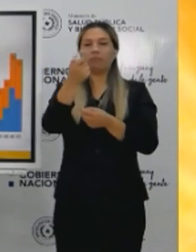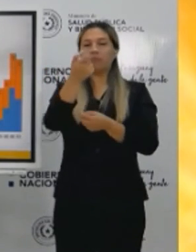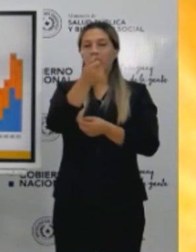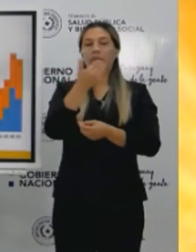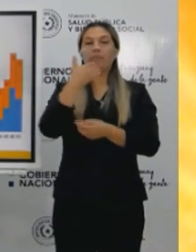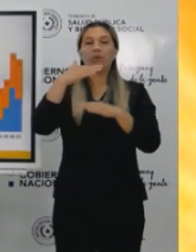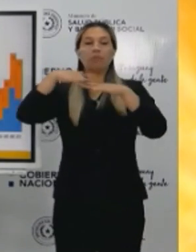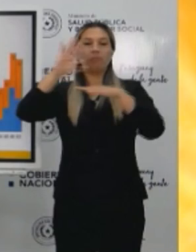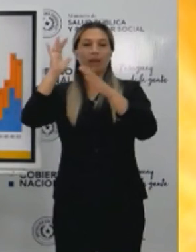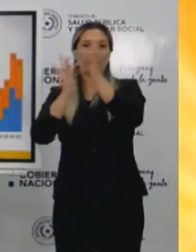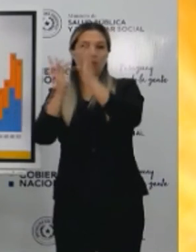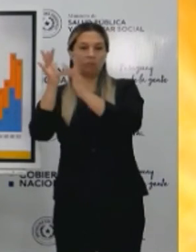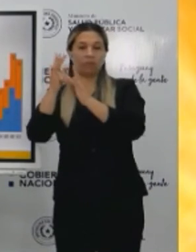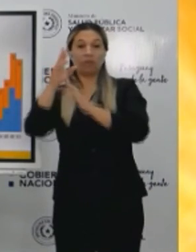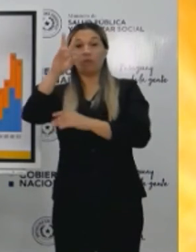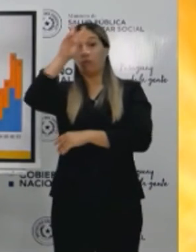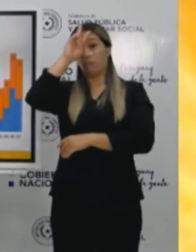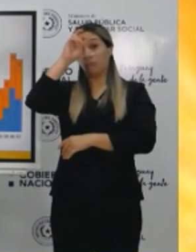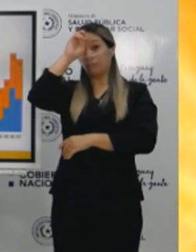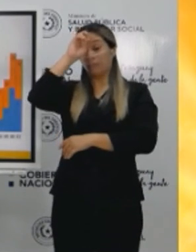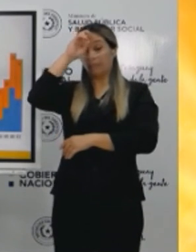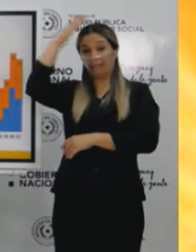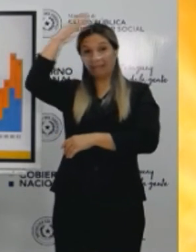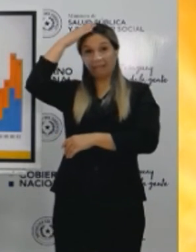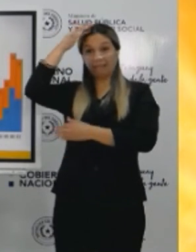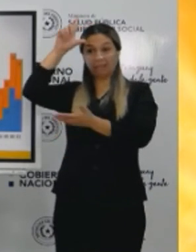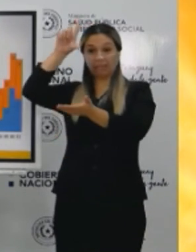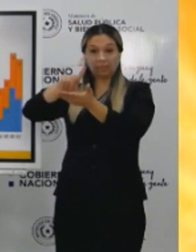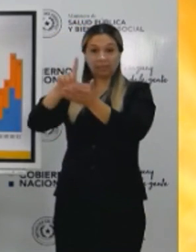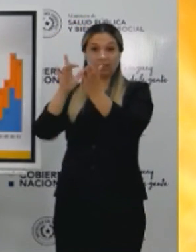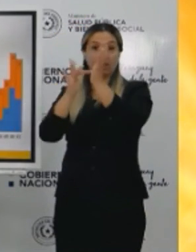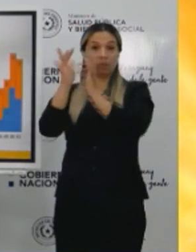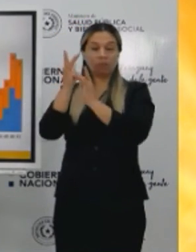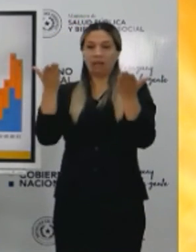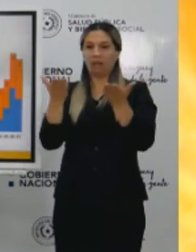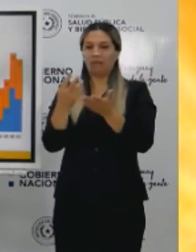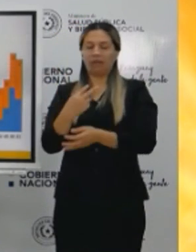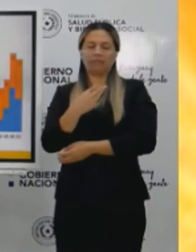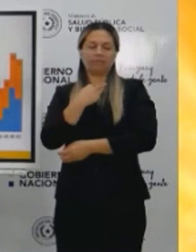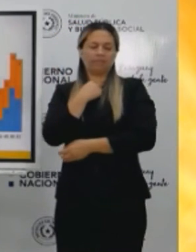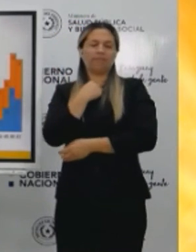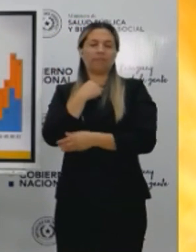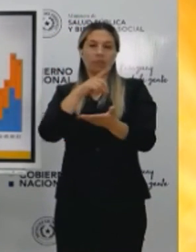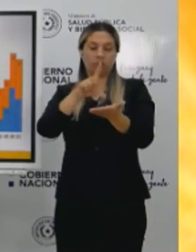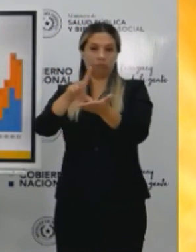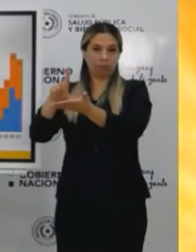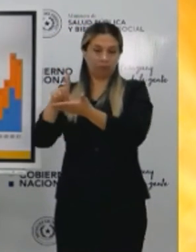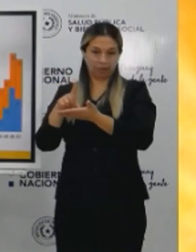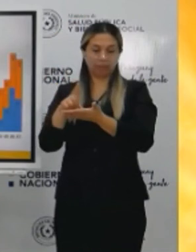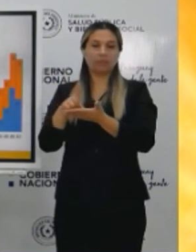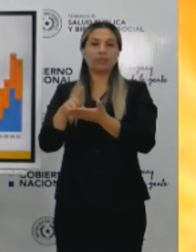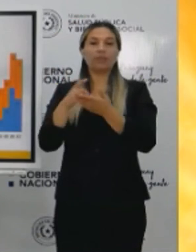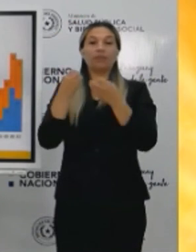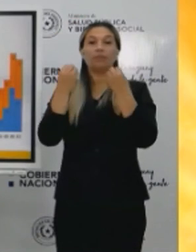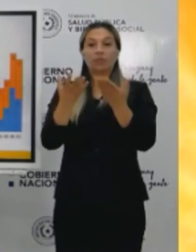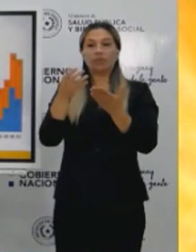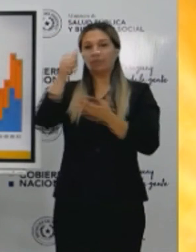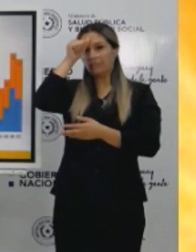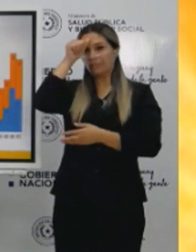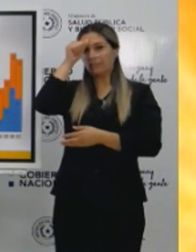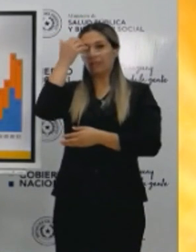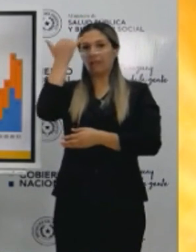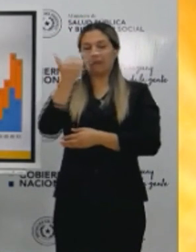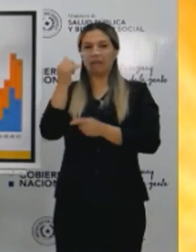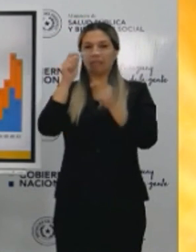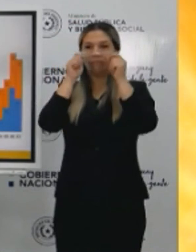regional de Cacupé realmente se encuentra altamente ocupado. Así que todavía está en zona de